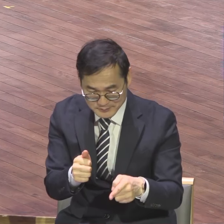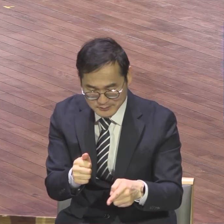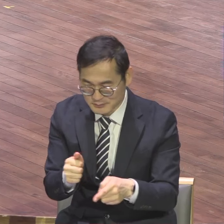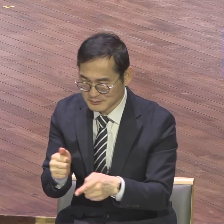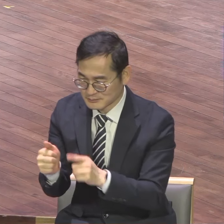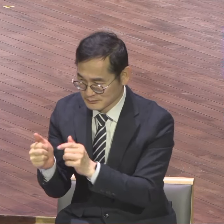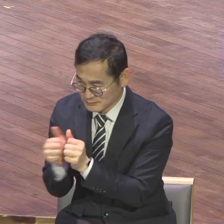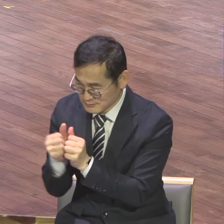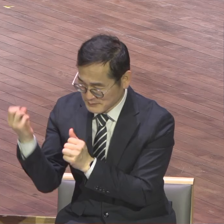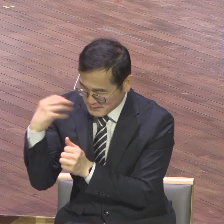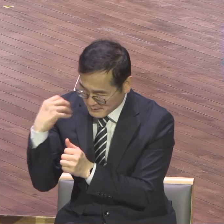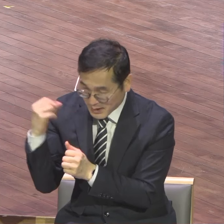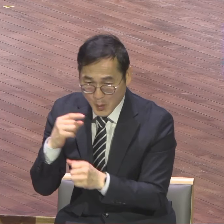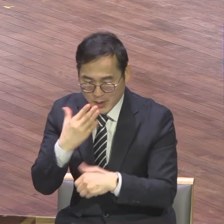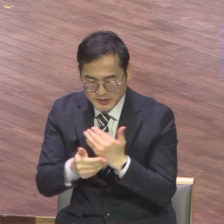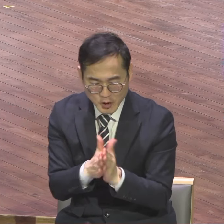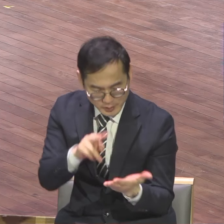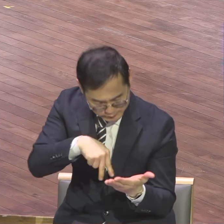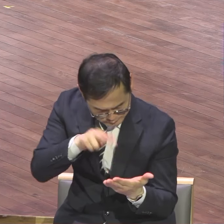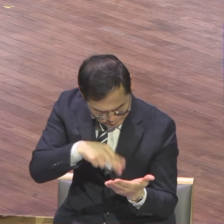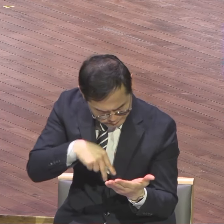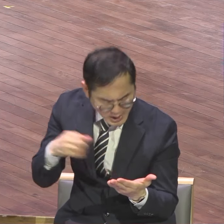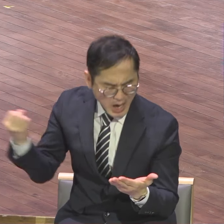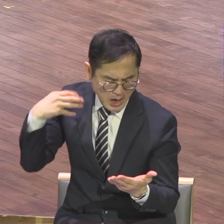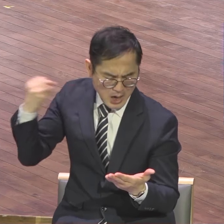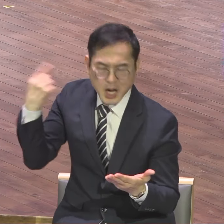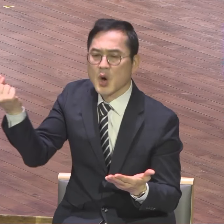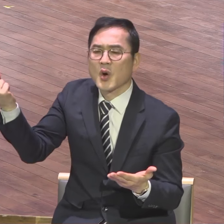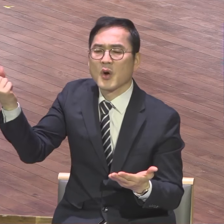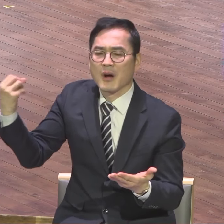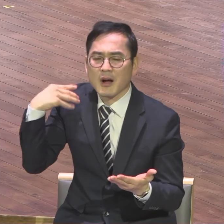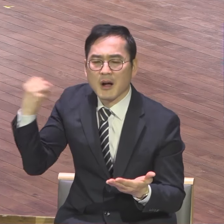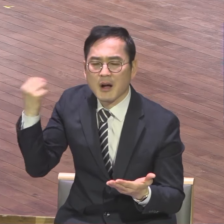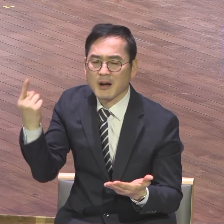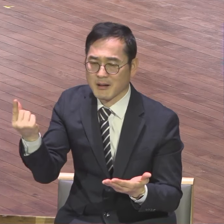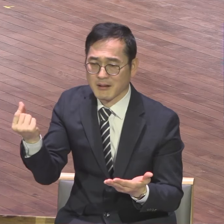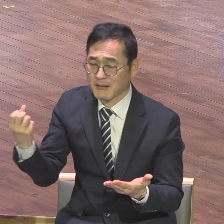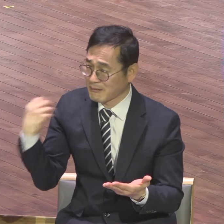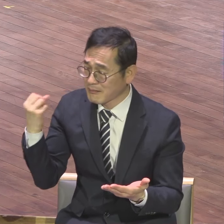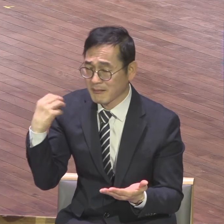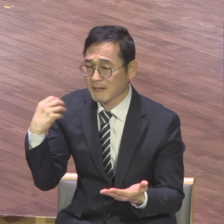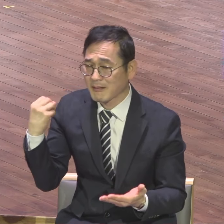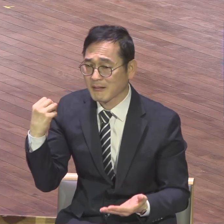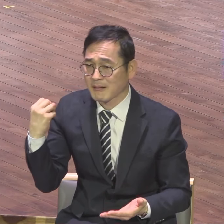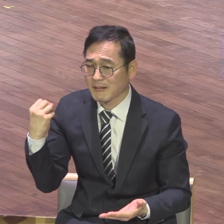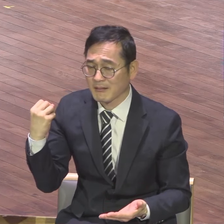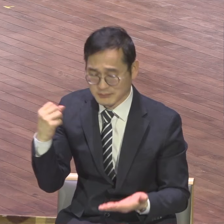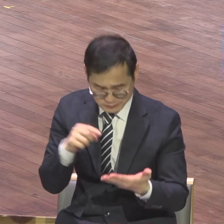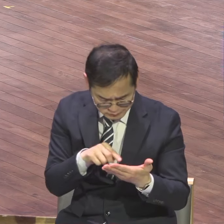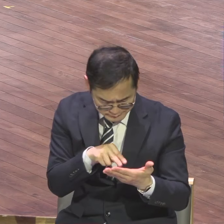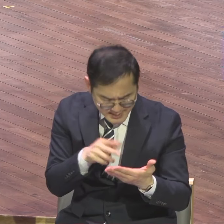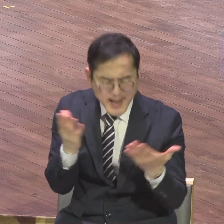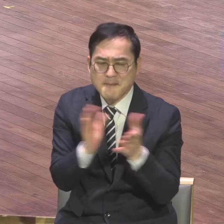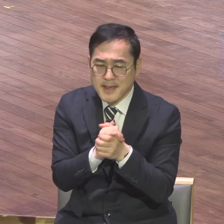나의 선입견 편견 고정관님 다 넘어서 온전한 말씀과 방향을 맞추는 그것이 말씀과 기도 24예요